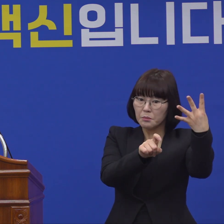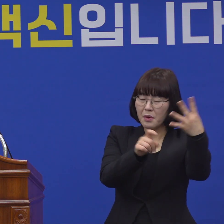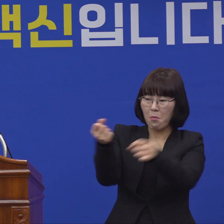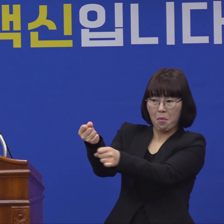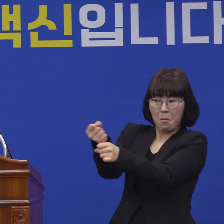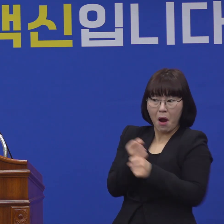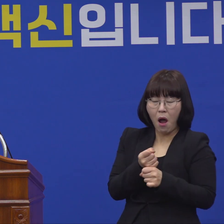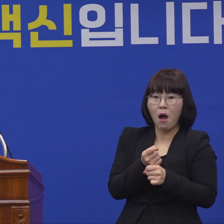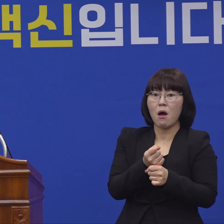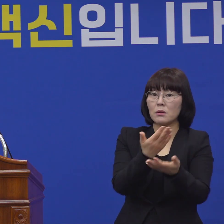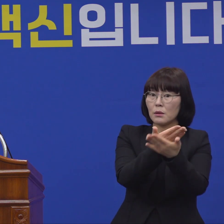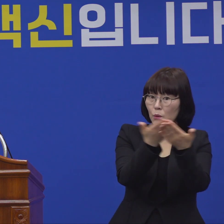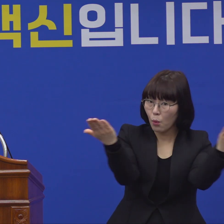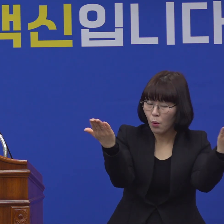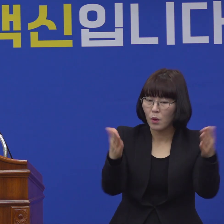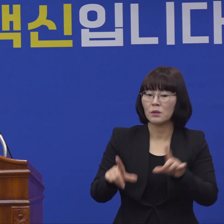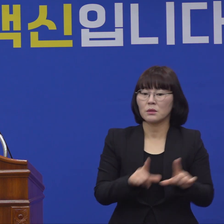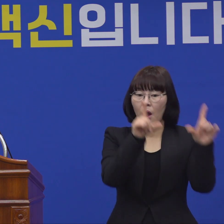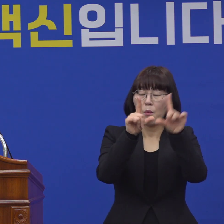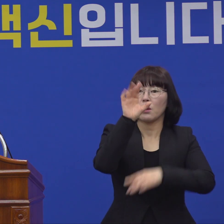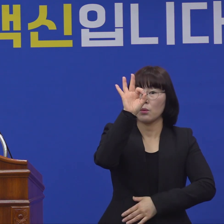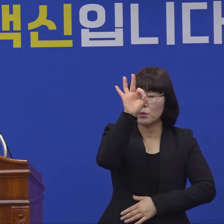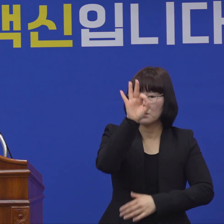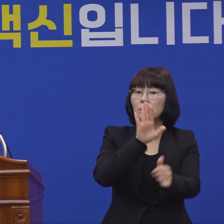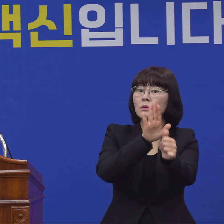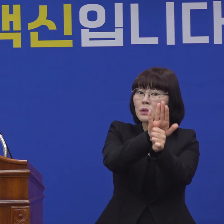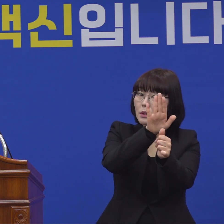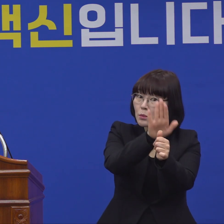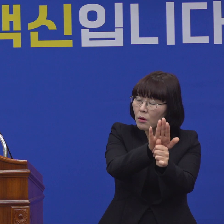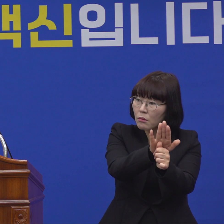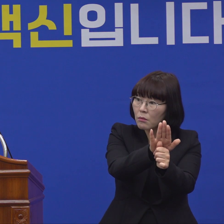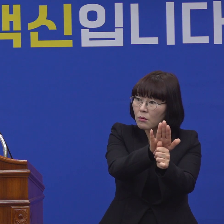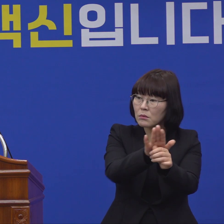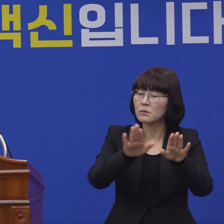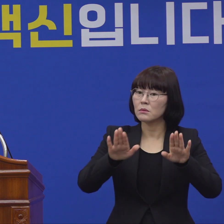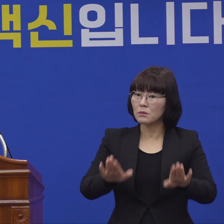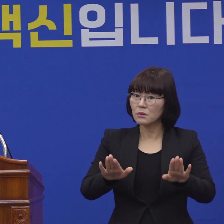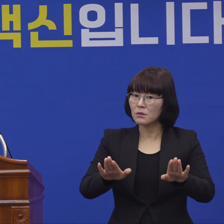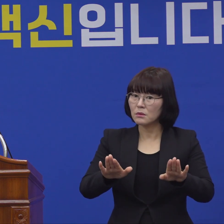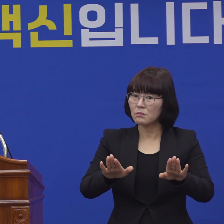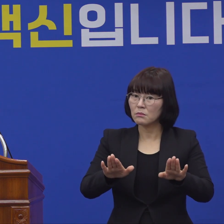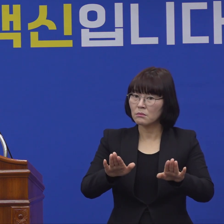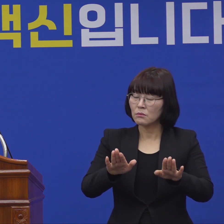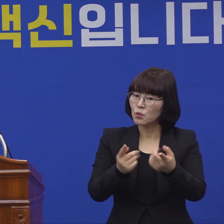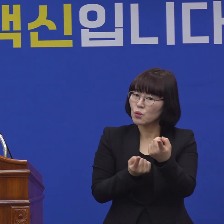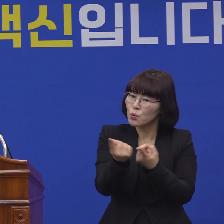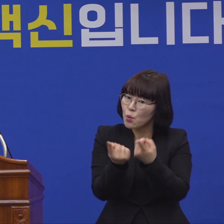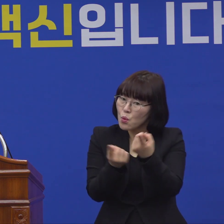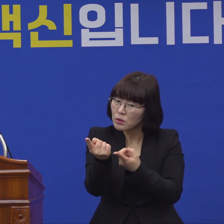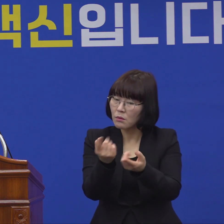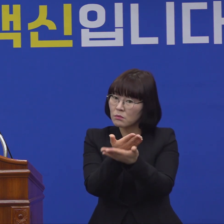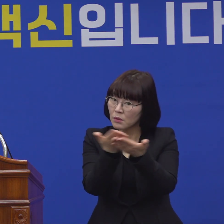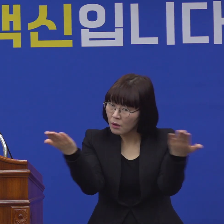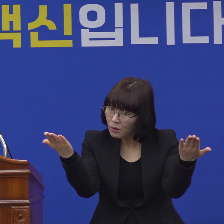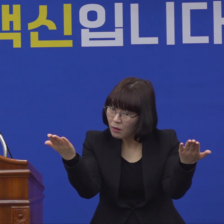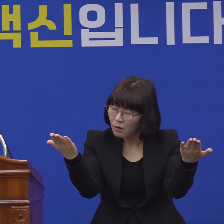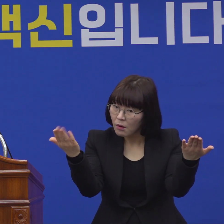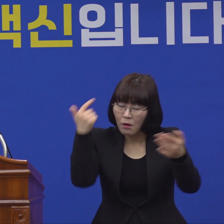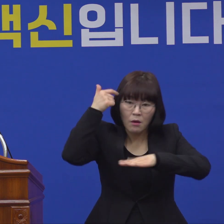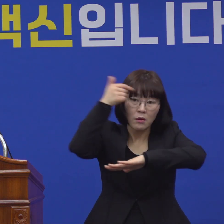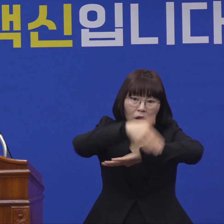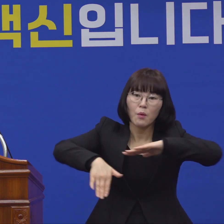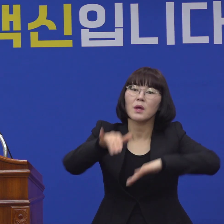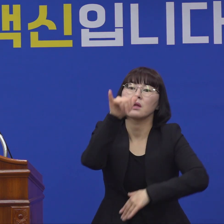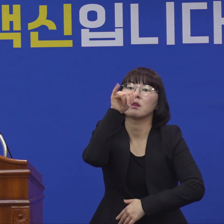혹은 생계자금 지급 시기를 조금 더 전향적으로 지급 방법의 형태를 바꿔서 지급할